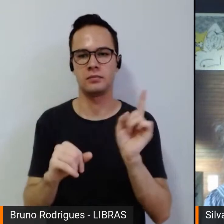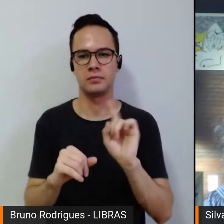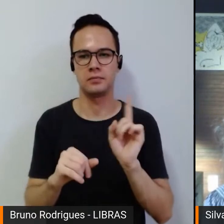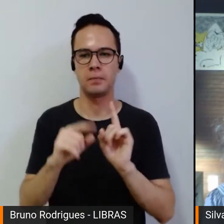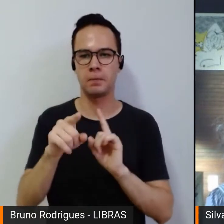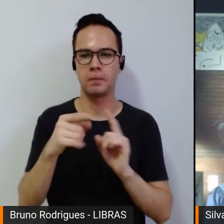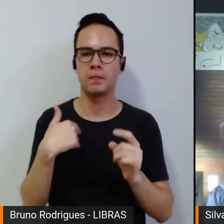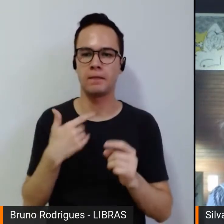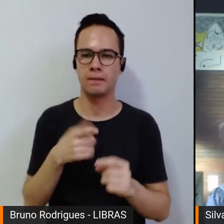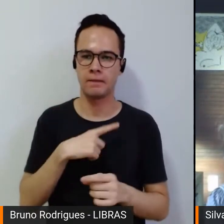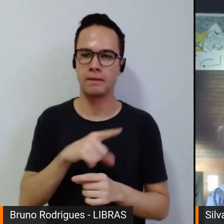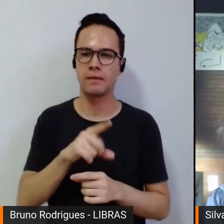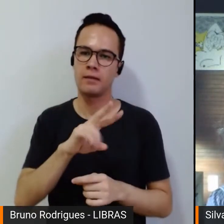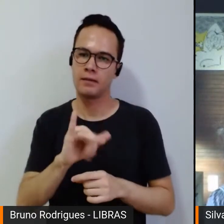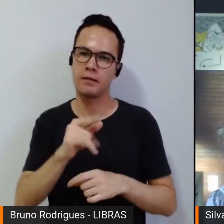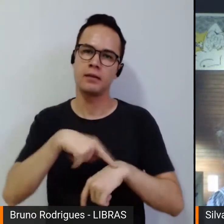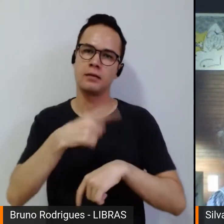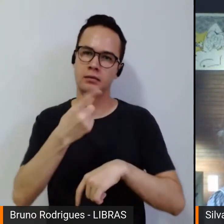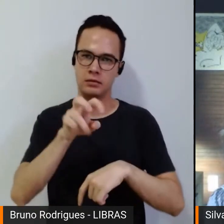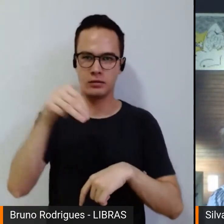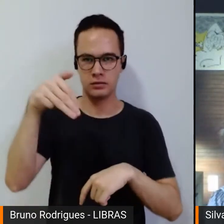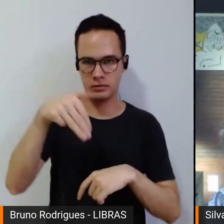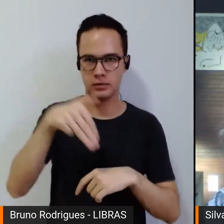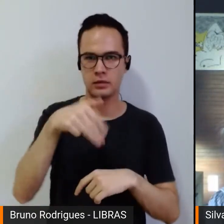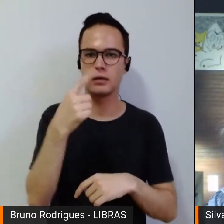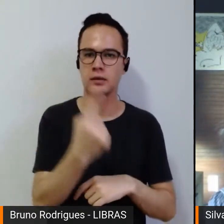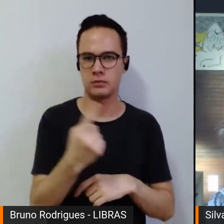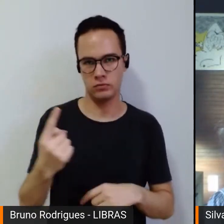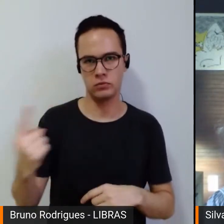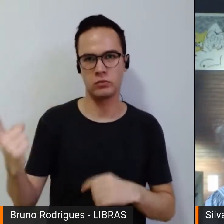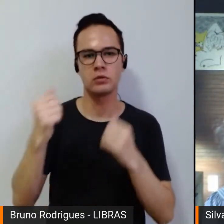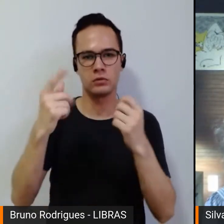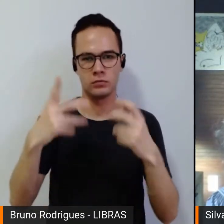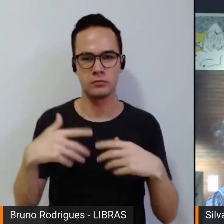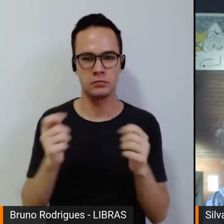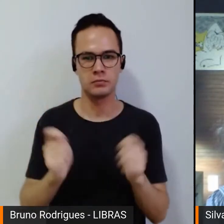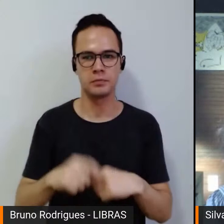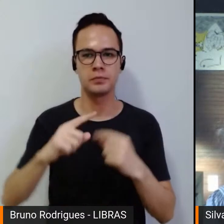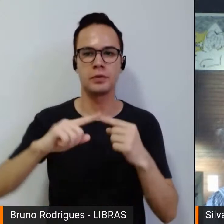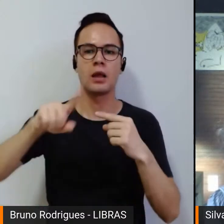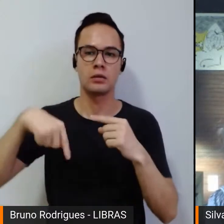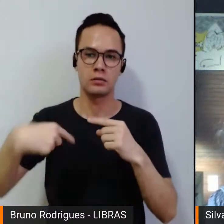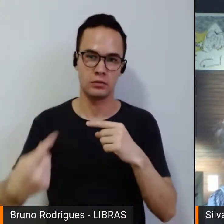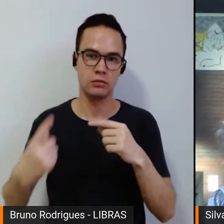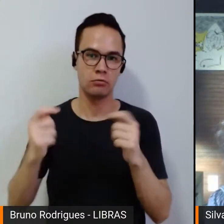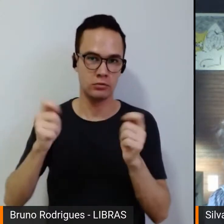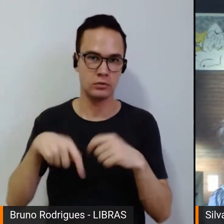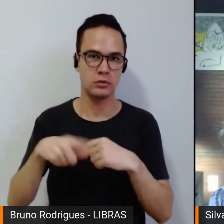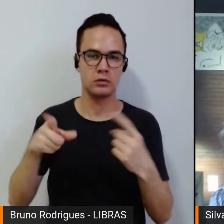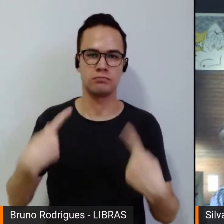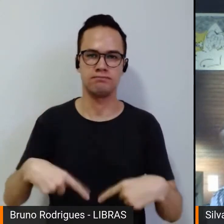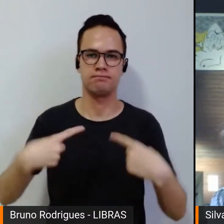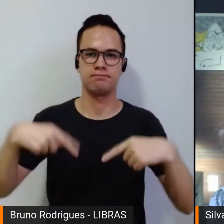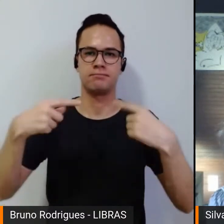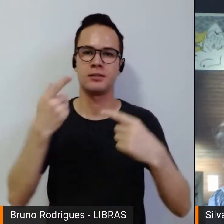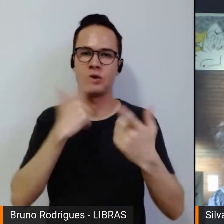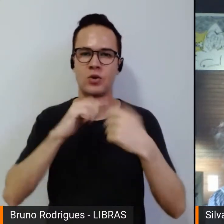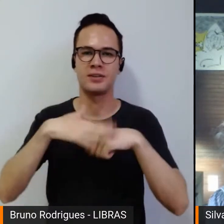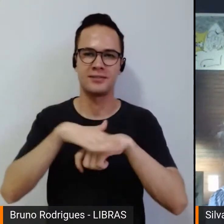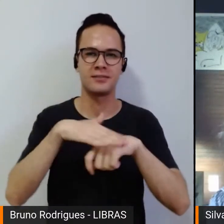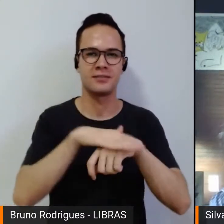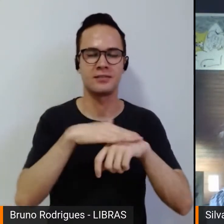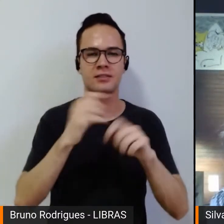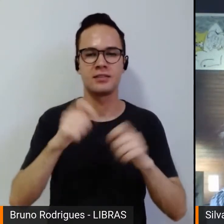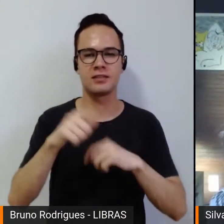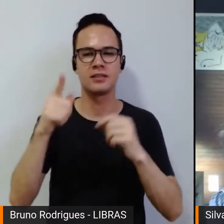mesa, mas a gente vai ter por volta de 15 minutos para cada apresentadora, para depois a gente poder fazer o debate e conversar e dialogar